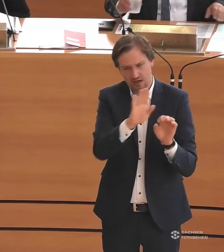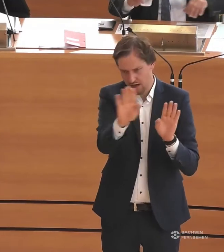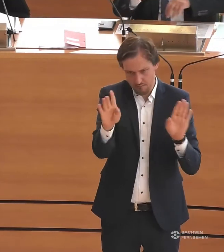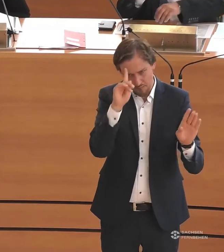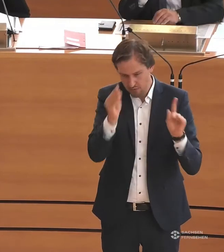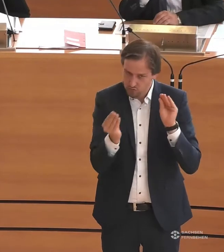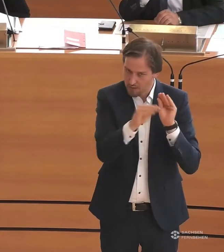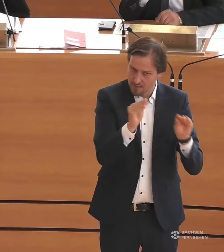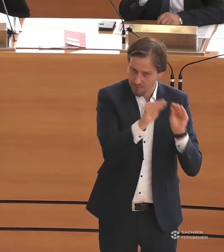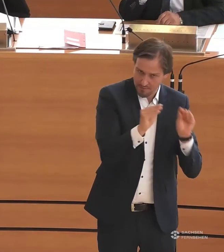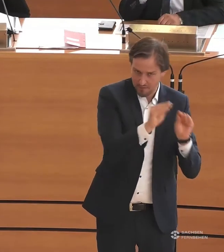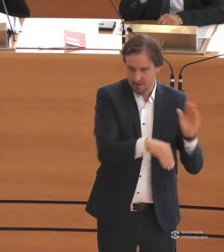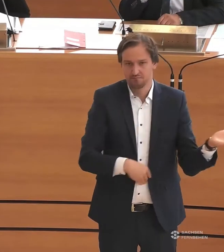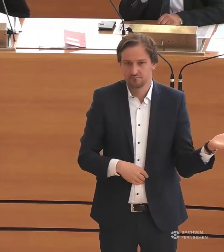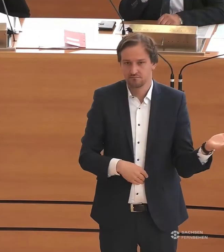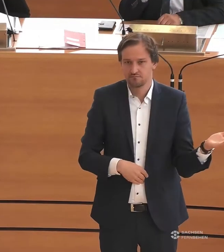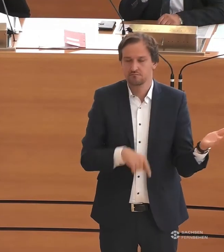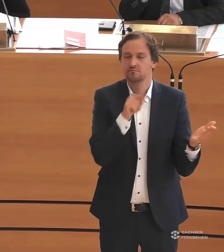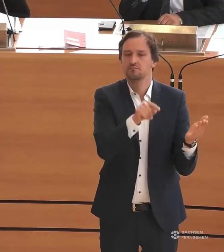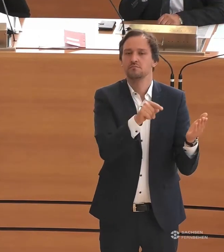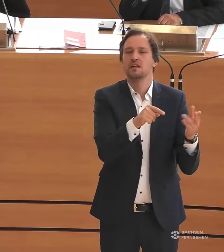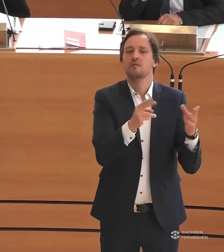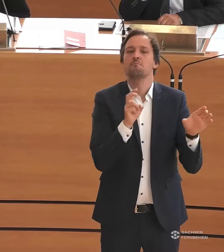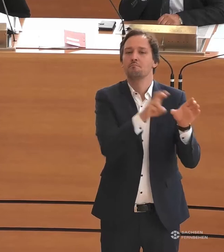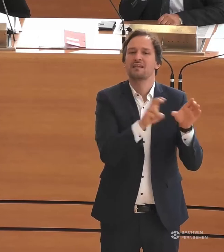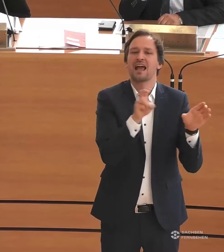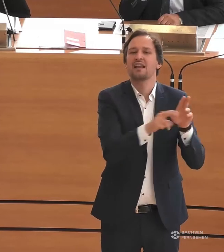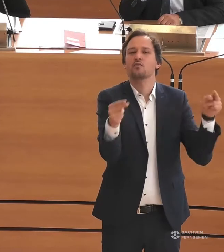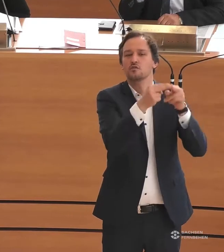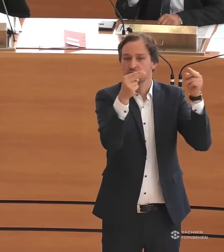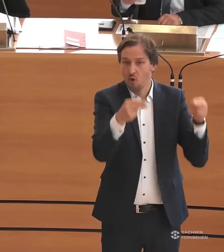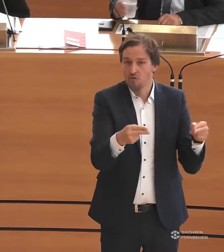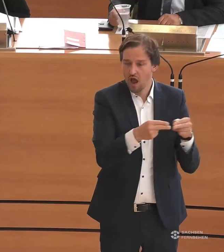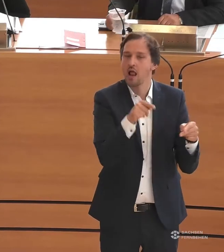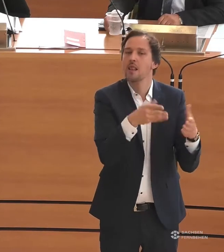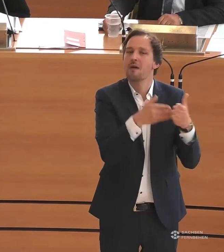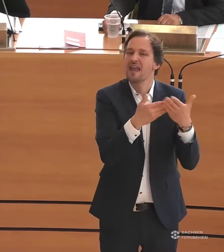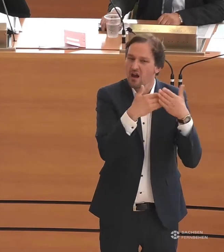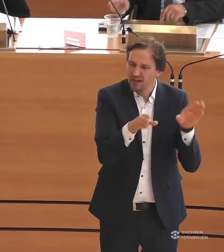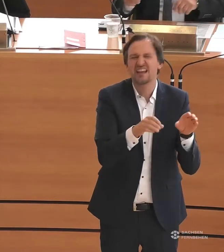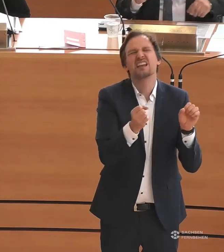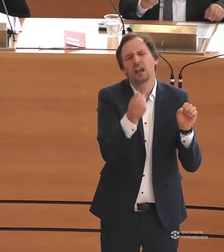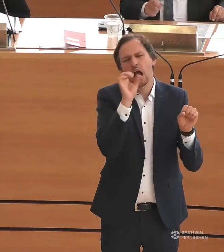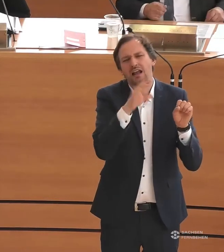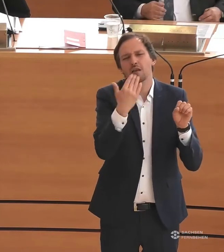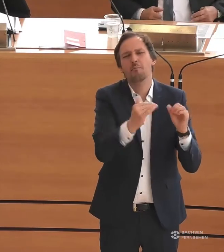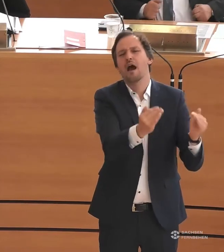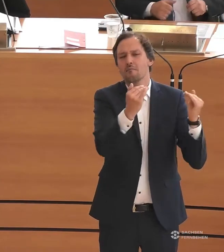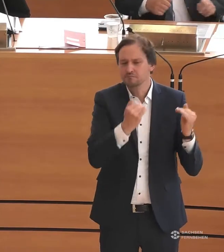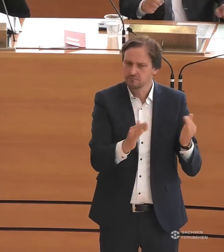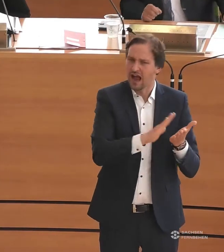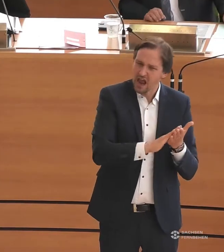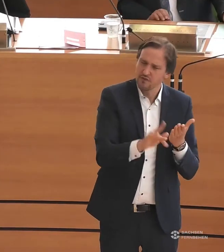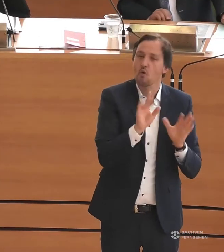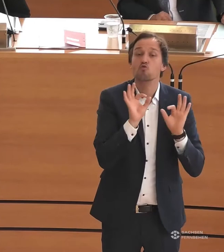kann. Das Beteiligungsportal ist barrierefrei. Es kann sicherlich an manchen Stellen auch noch ein bisschen niedrigschwelliger sein. Aber ich denke, das ist ein